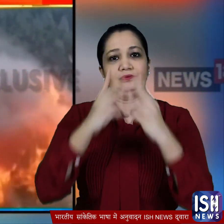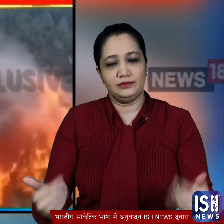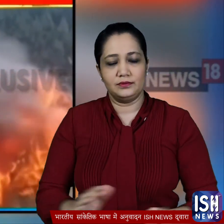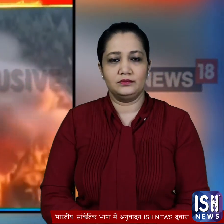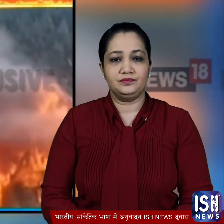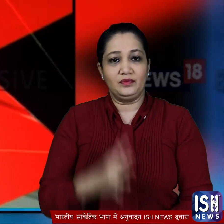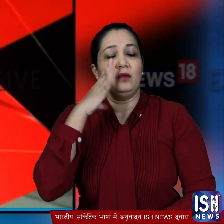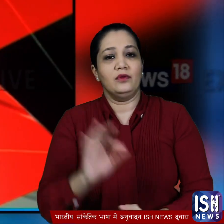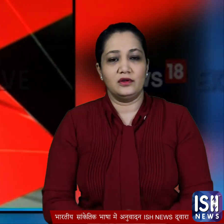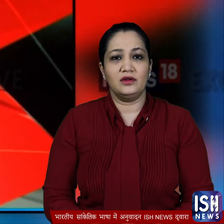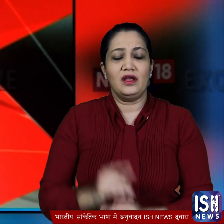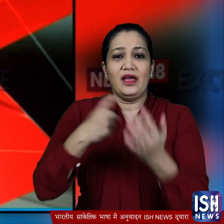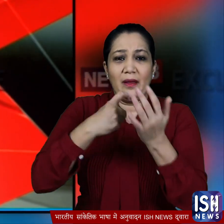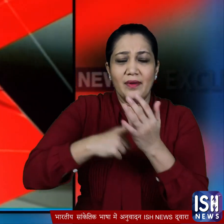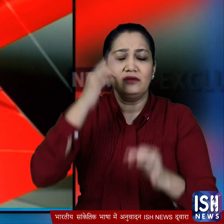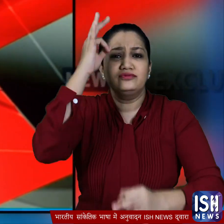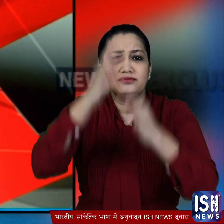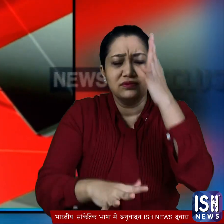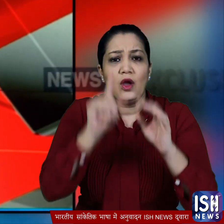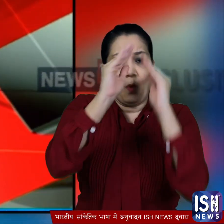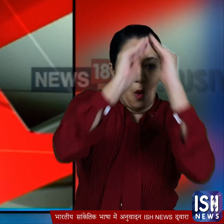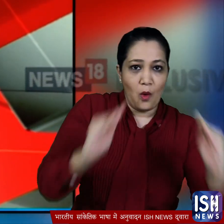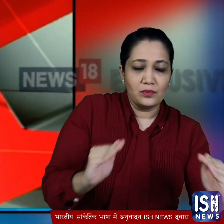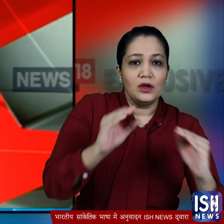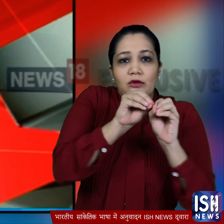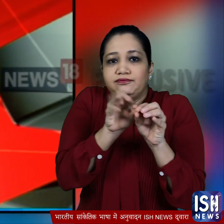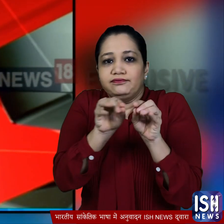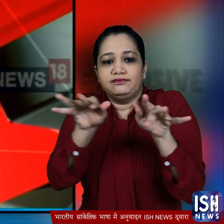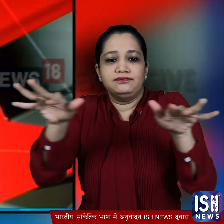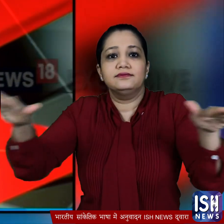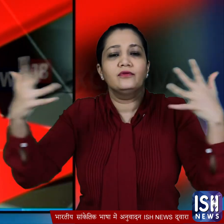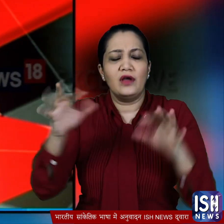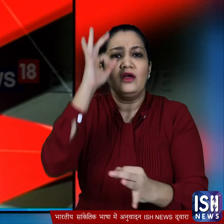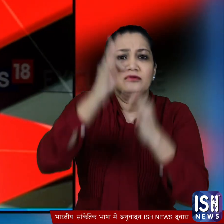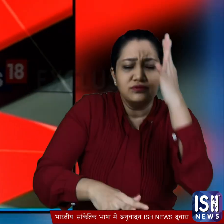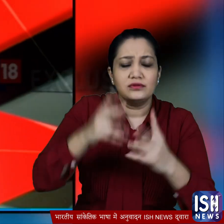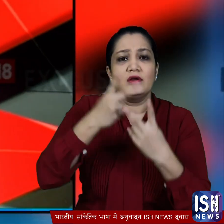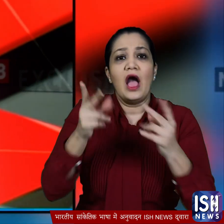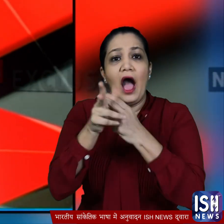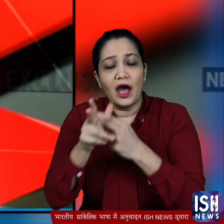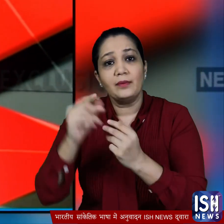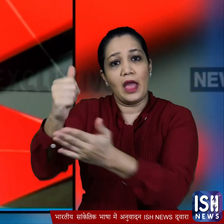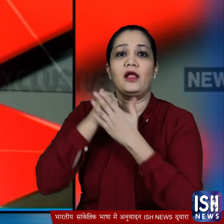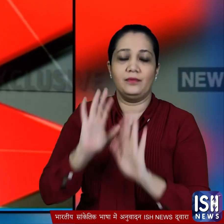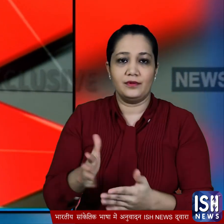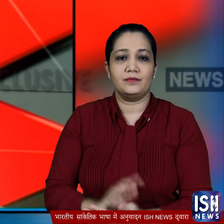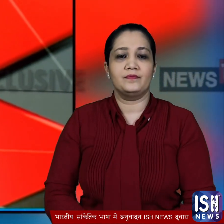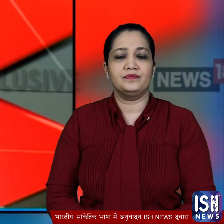बुच करती चली जिसे बुझाने के लिए सेना की भी मदद लेनी पड़ी